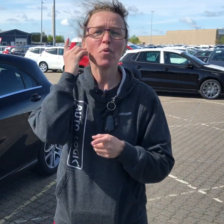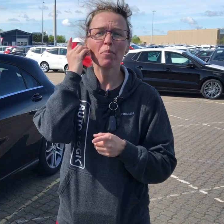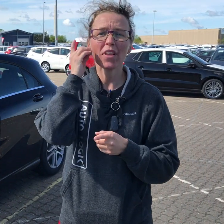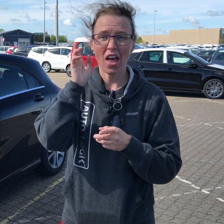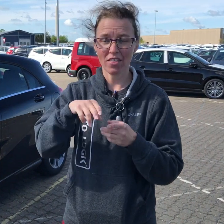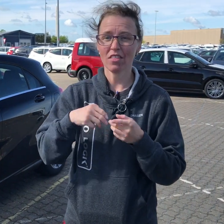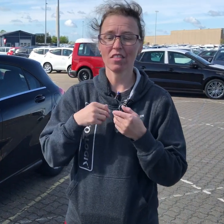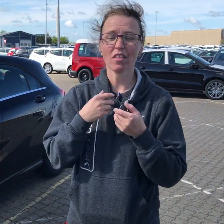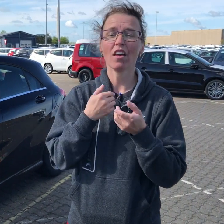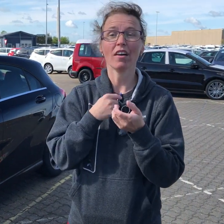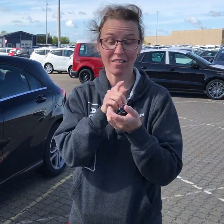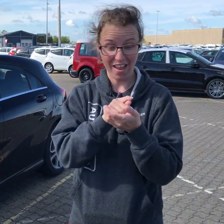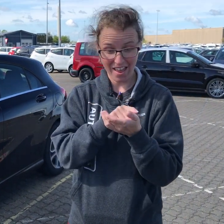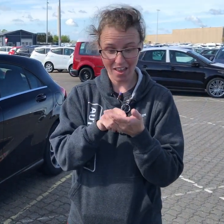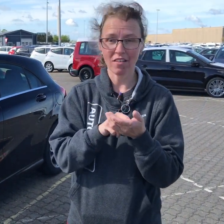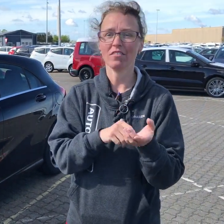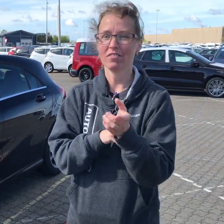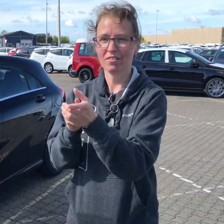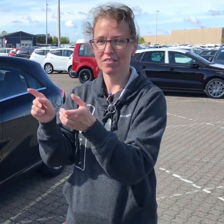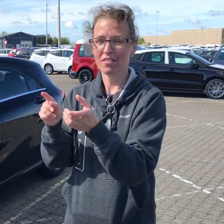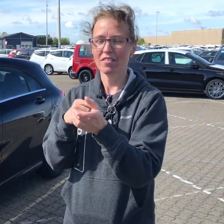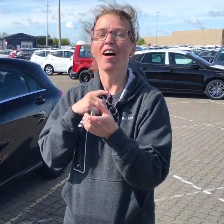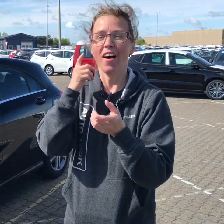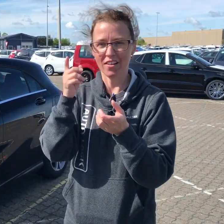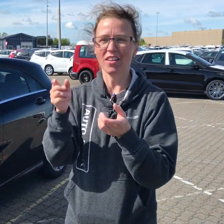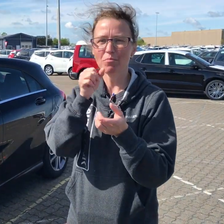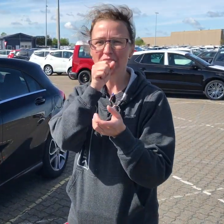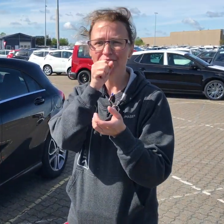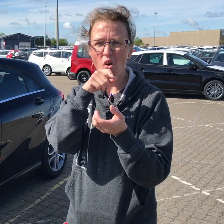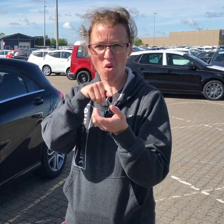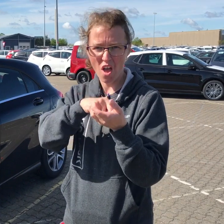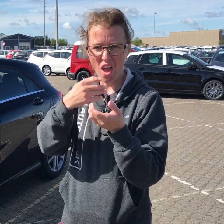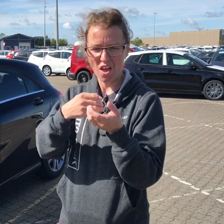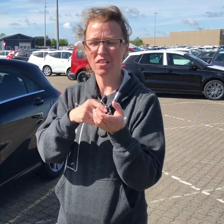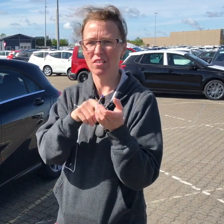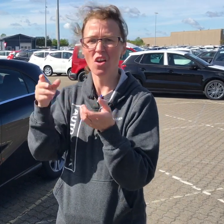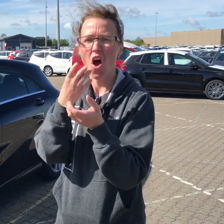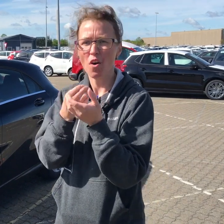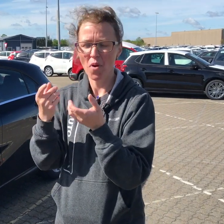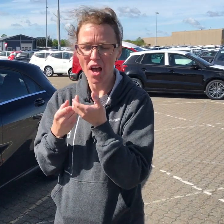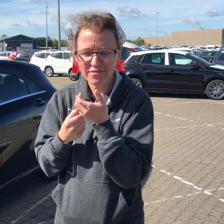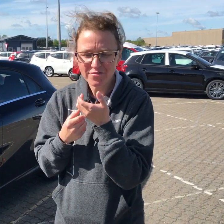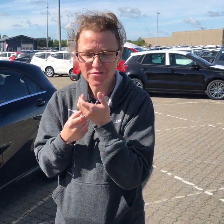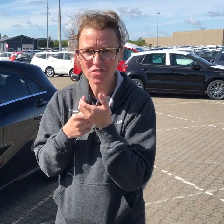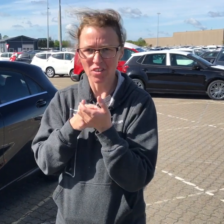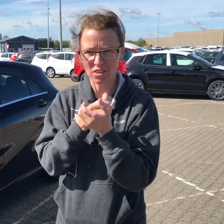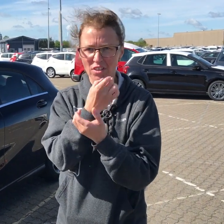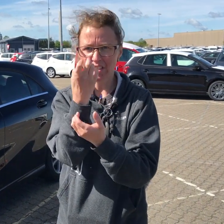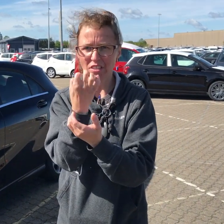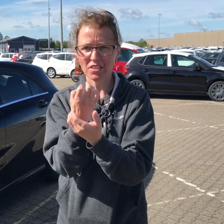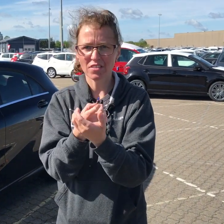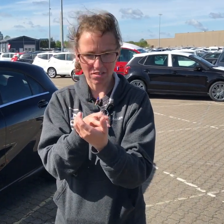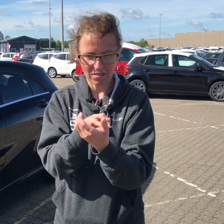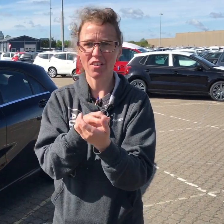På mobilen er der en diktafonfunktion, som mine kolleger kan tale i. Og så kan jeg læse det på skærmen.